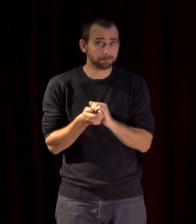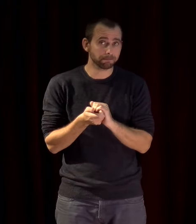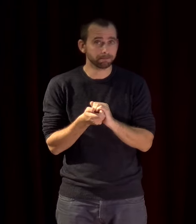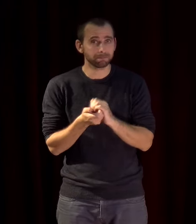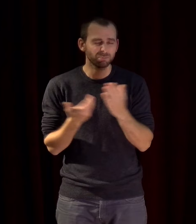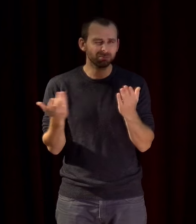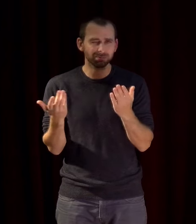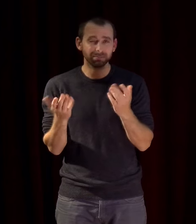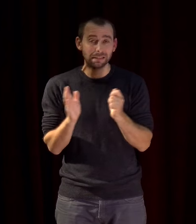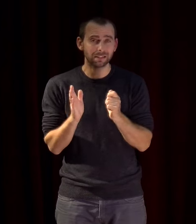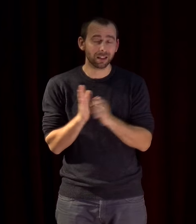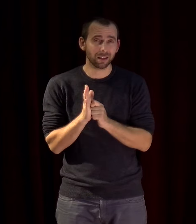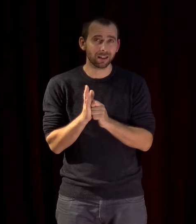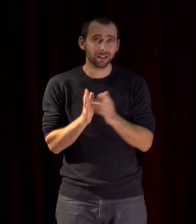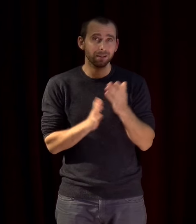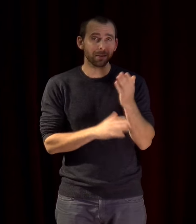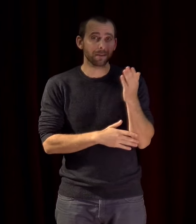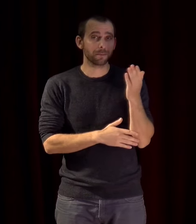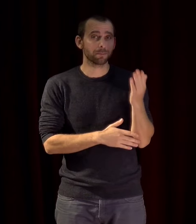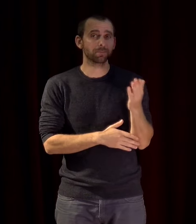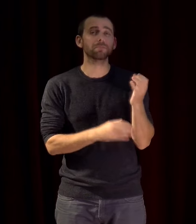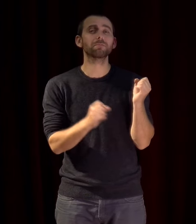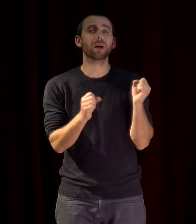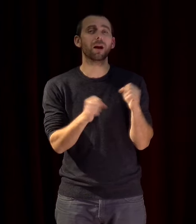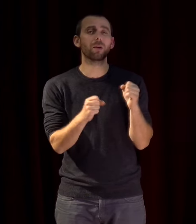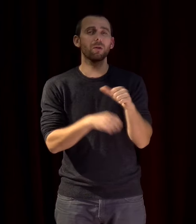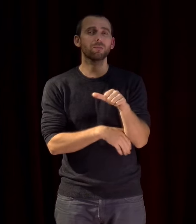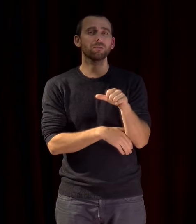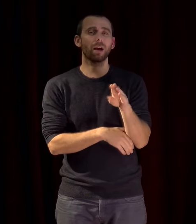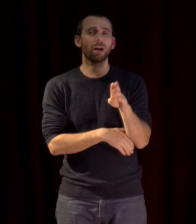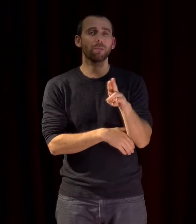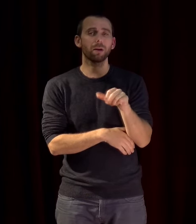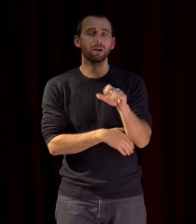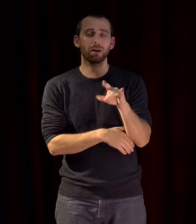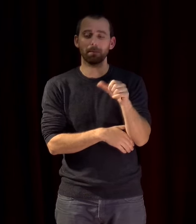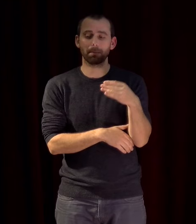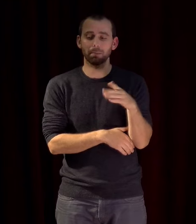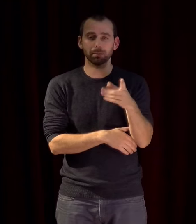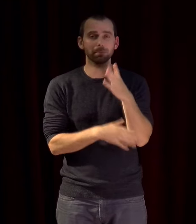lueur de lumière avec ce qu'on a appelé les accords d'Abraham où on faisait